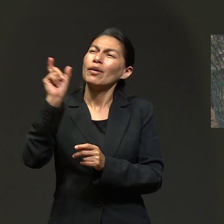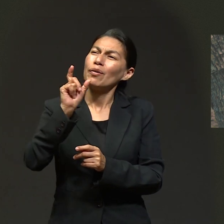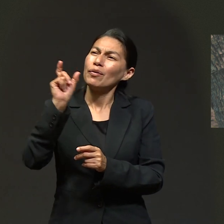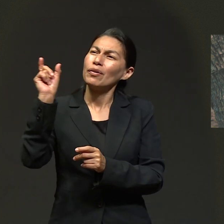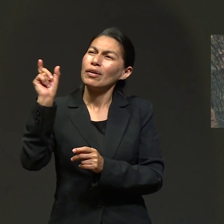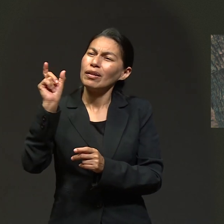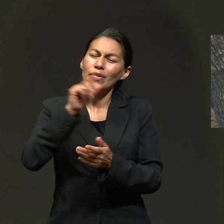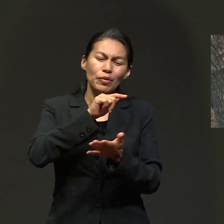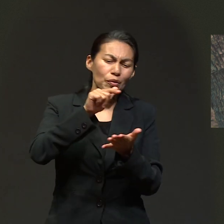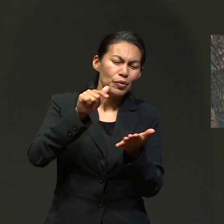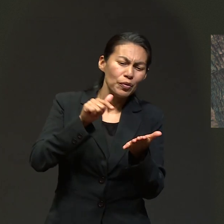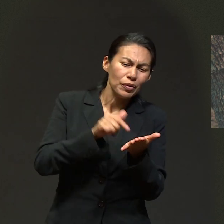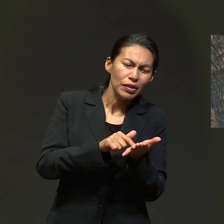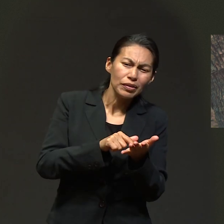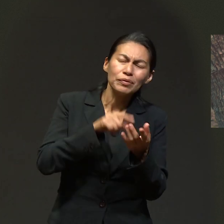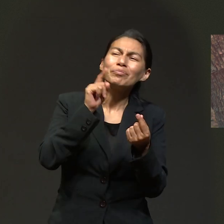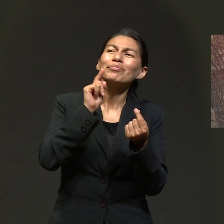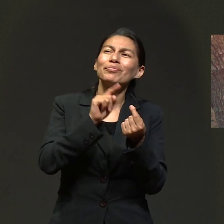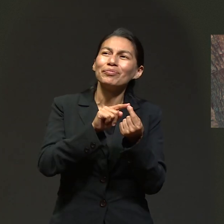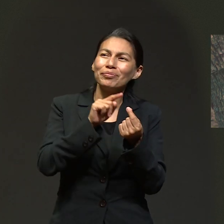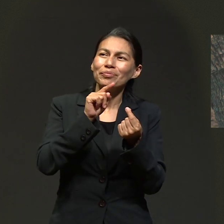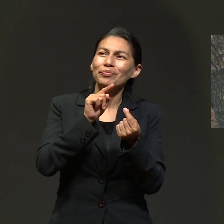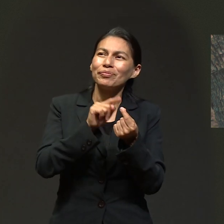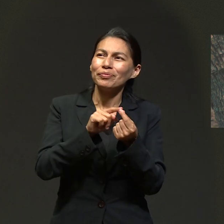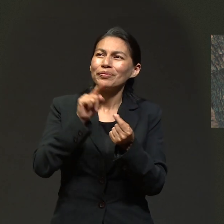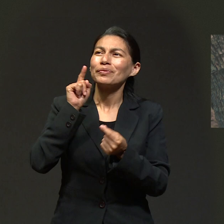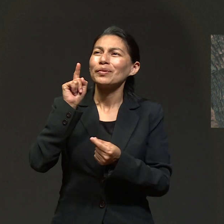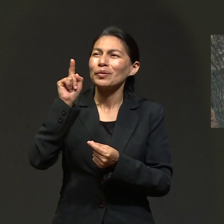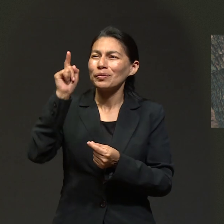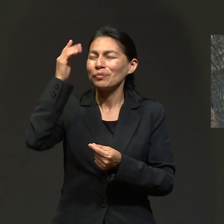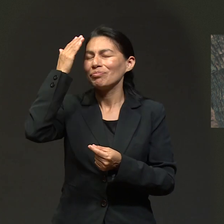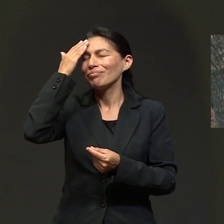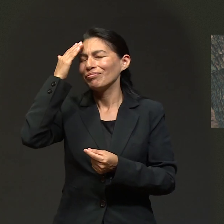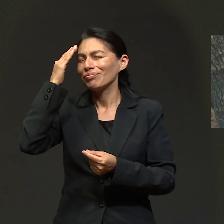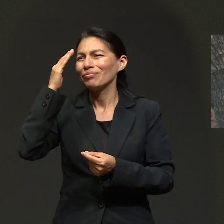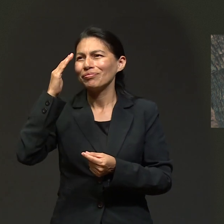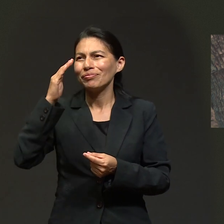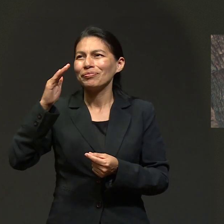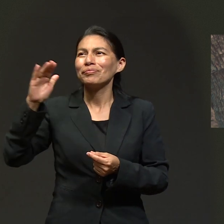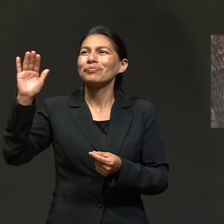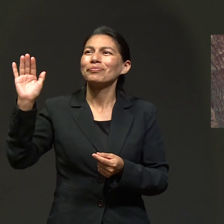Bendita es tu voluntad, lo que conviene me darás.